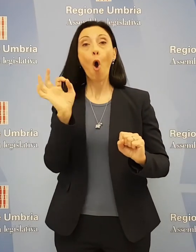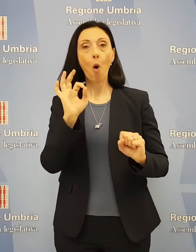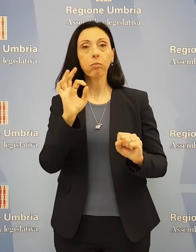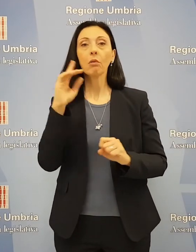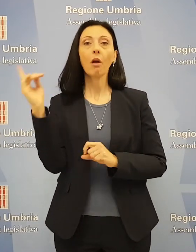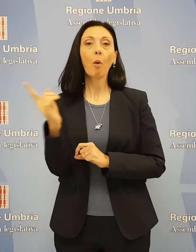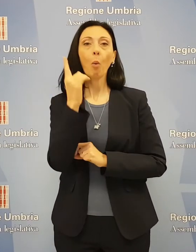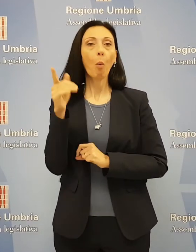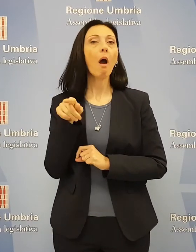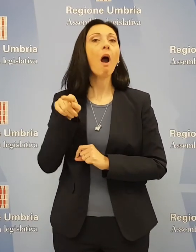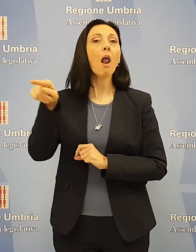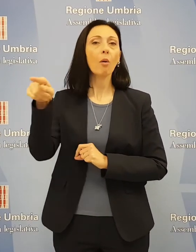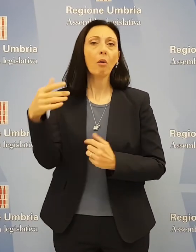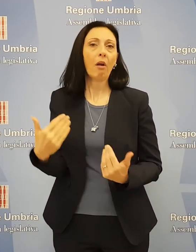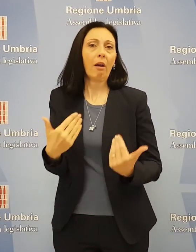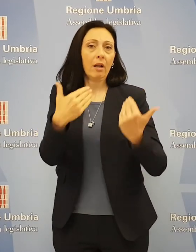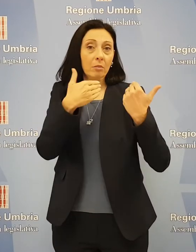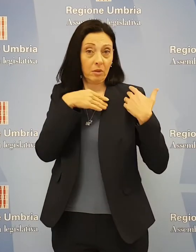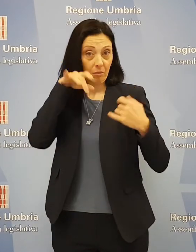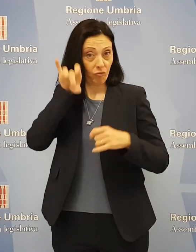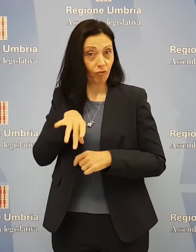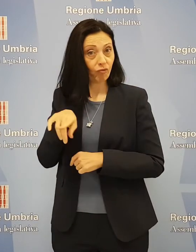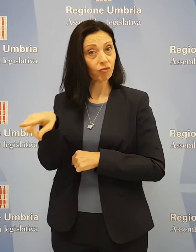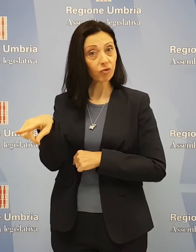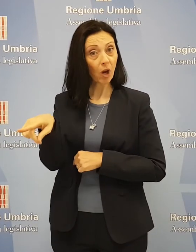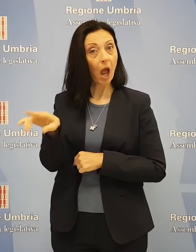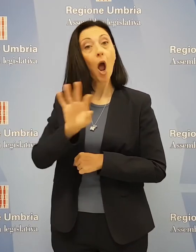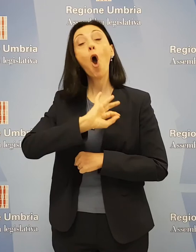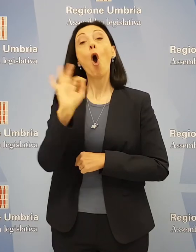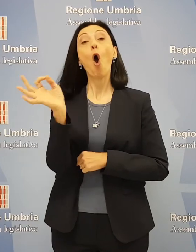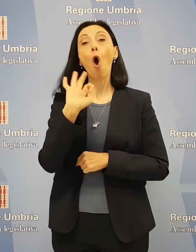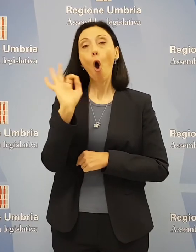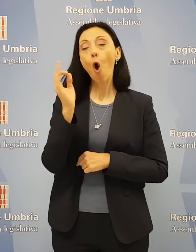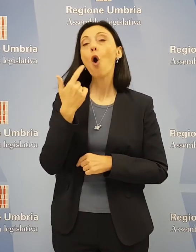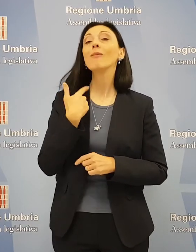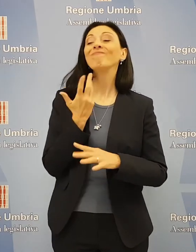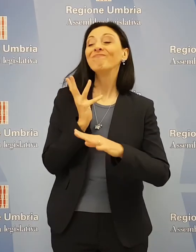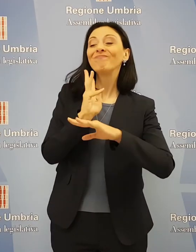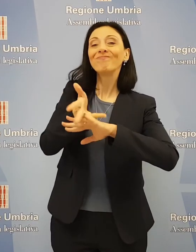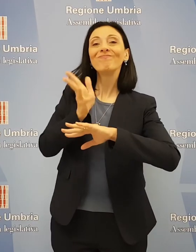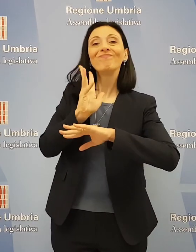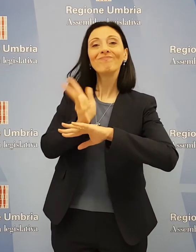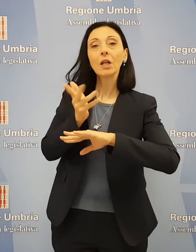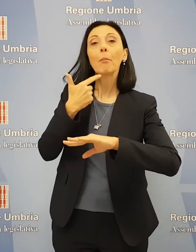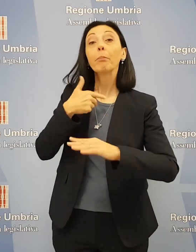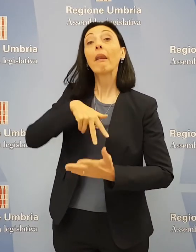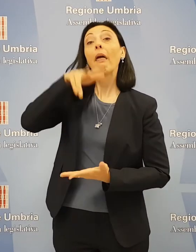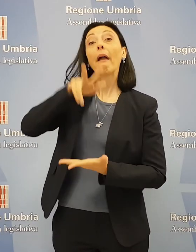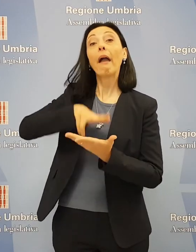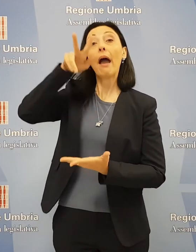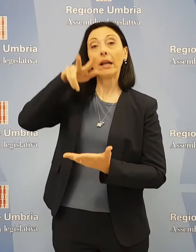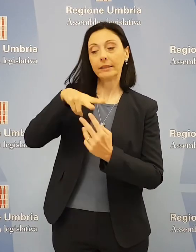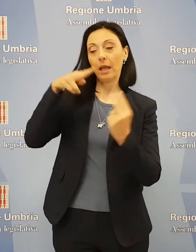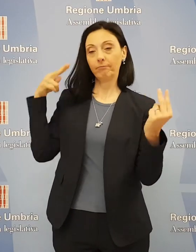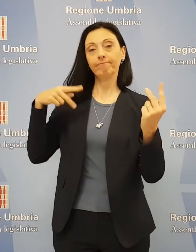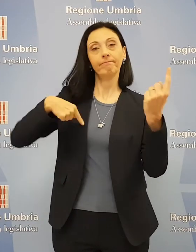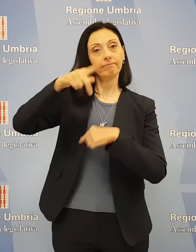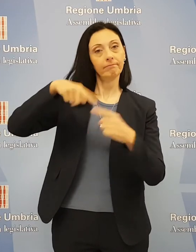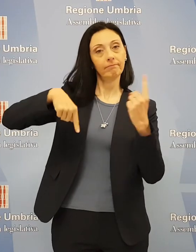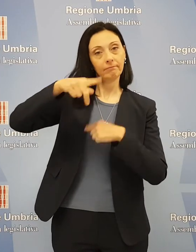specifici soggetti e quali iniziative si stanno intraprendendo per garantire il ripristino della viabilità. Dopo aver elencato